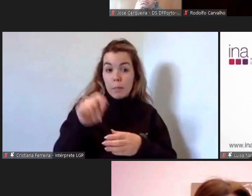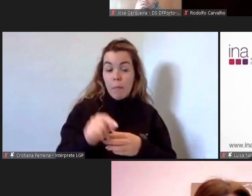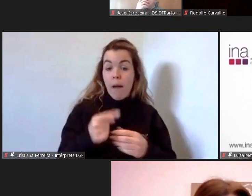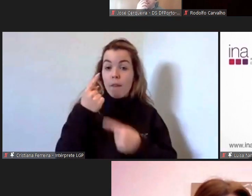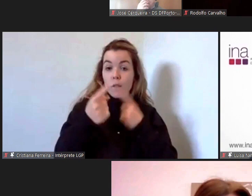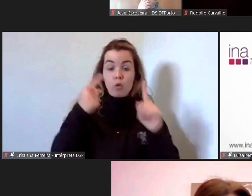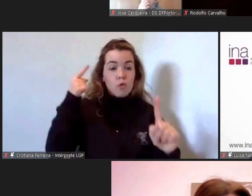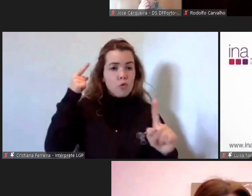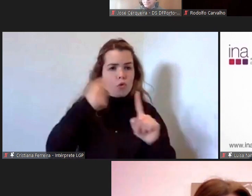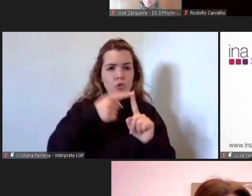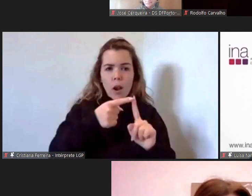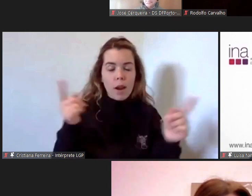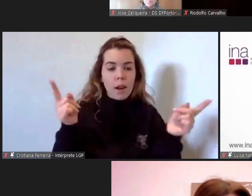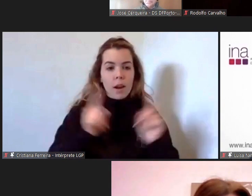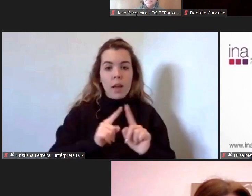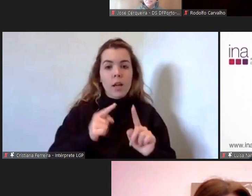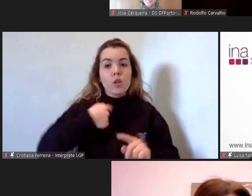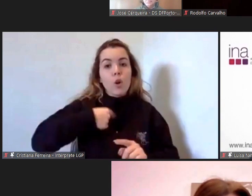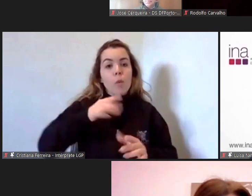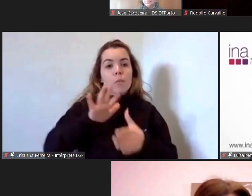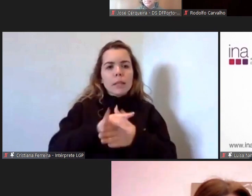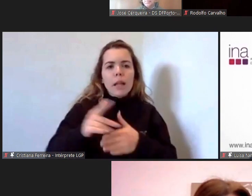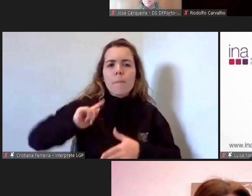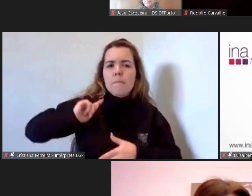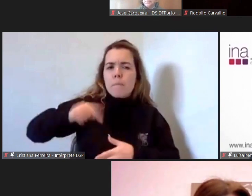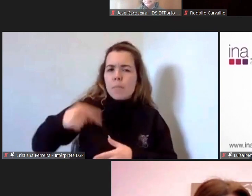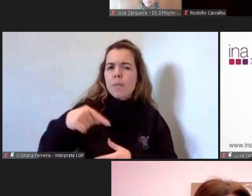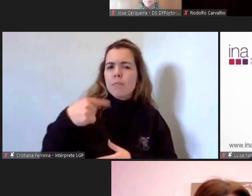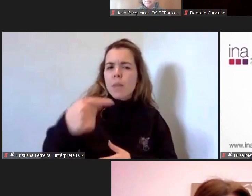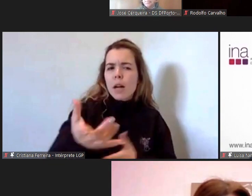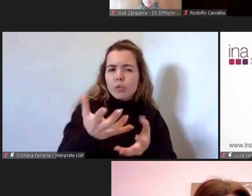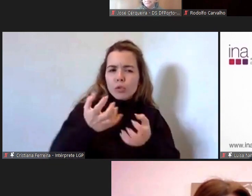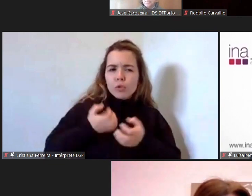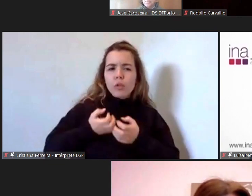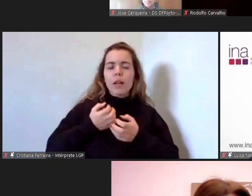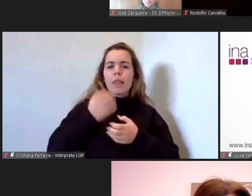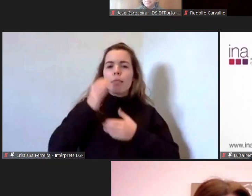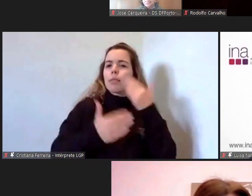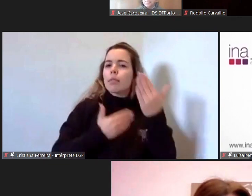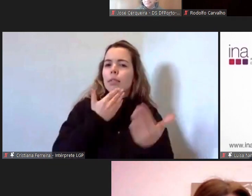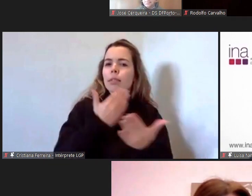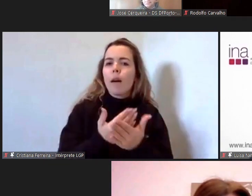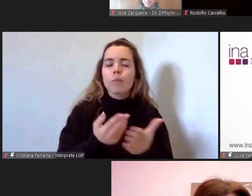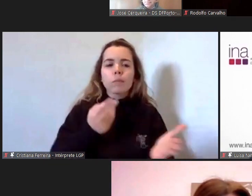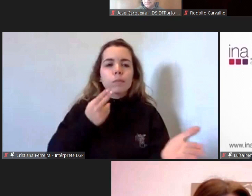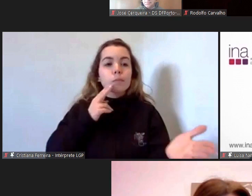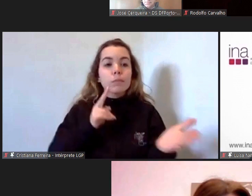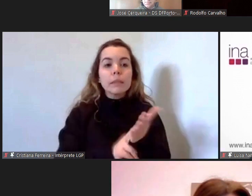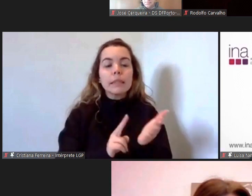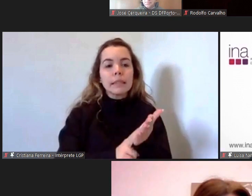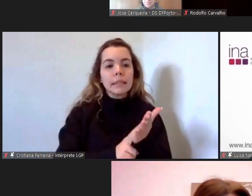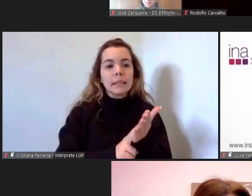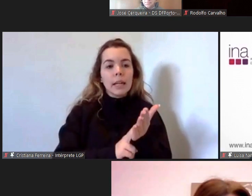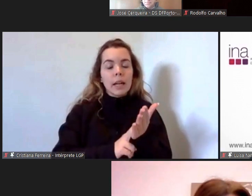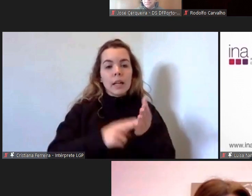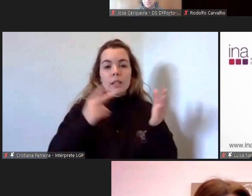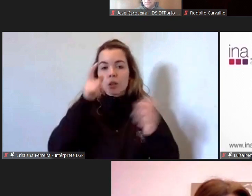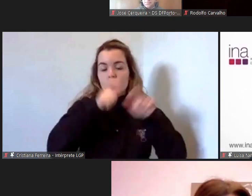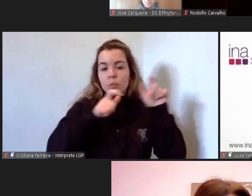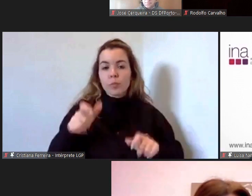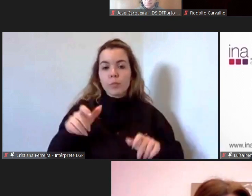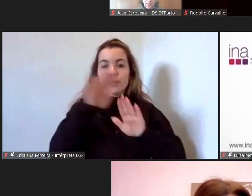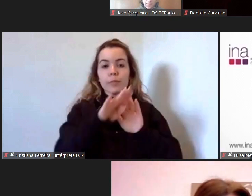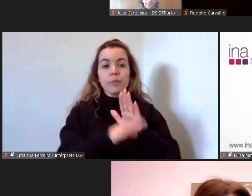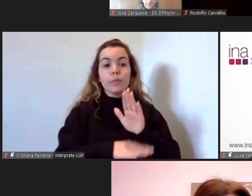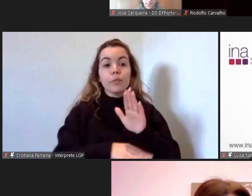recebam mensagens diárias permite validação das pessoas validação do seu projeto profissional das suas